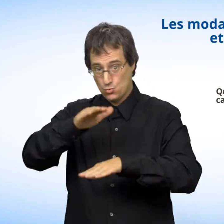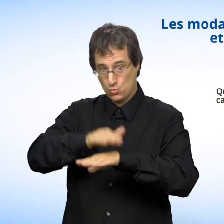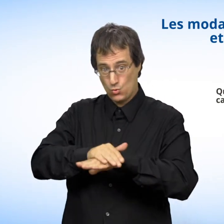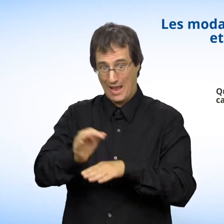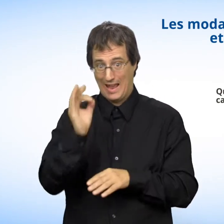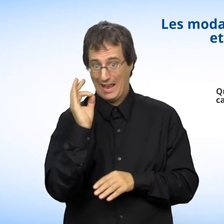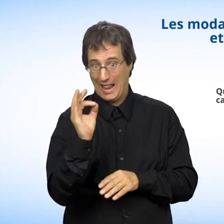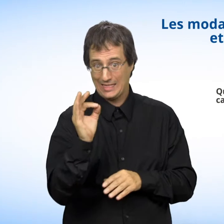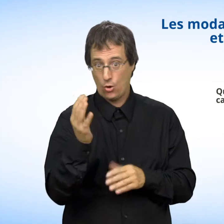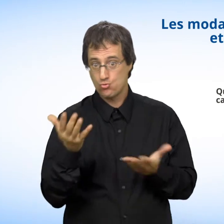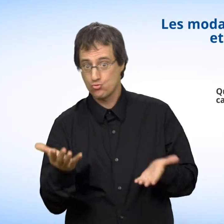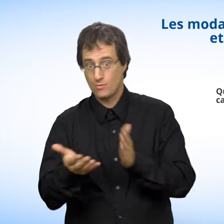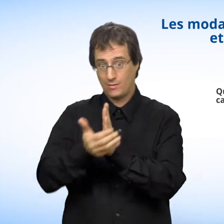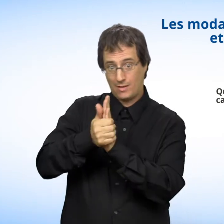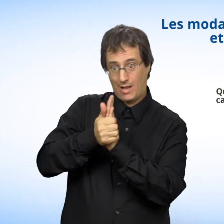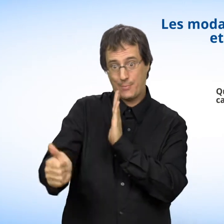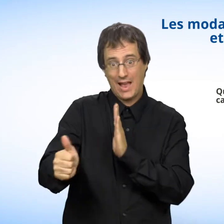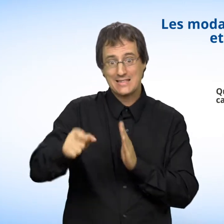ou d'une aptitude requise par l'emploi.